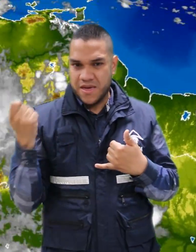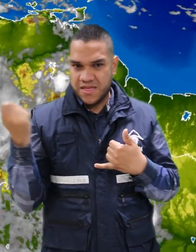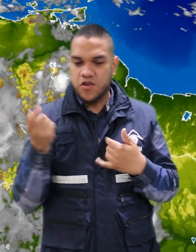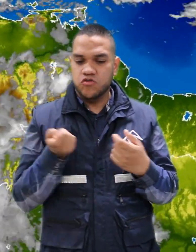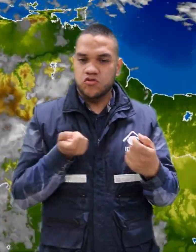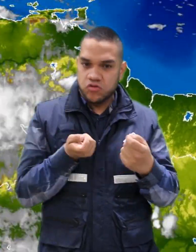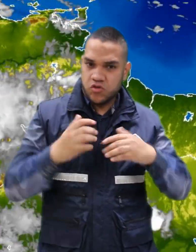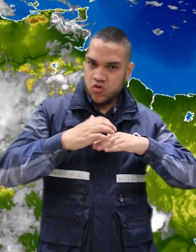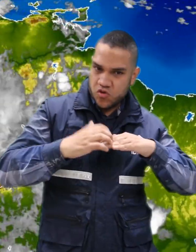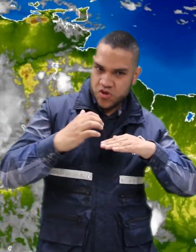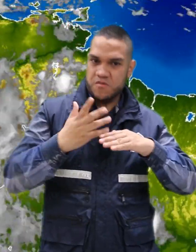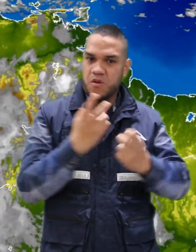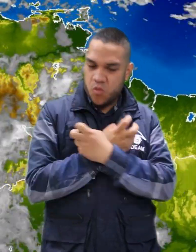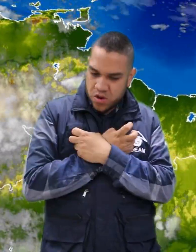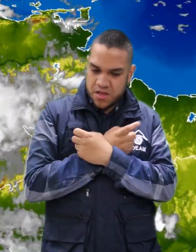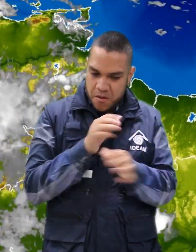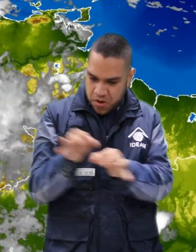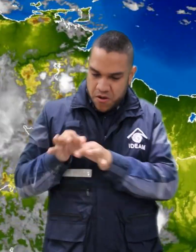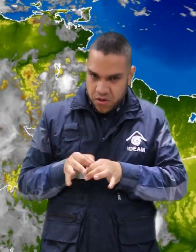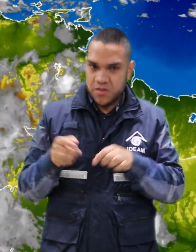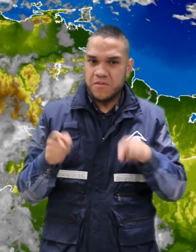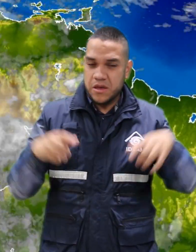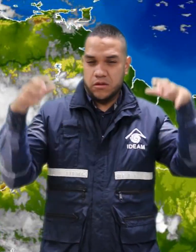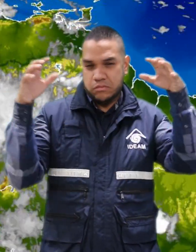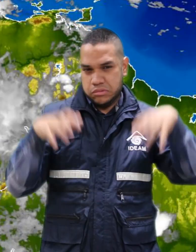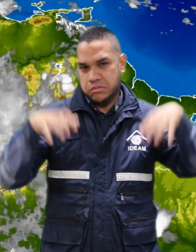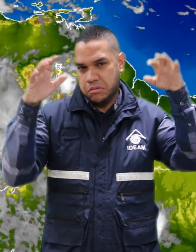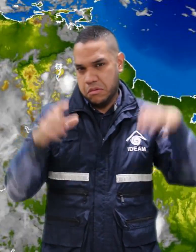Huila, donde se han presentado precipitaciones de carácter ligero.